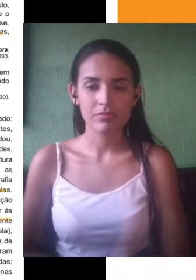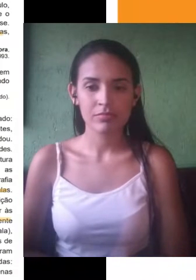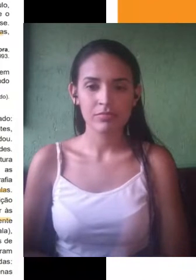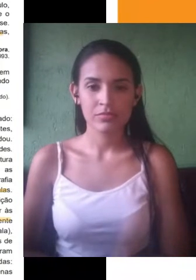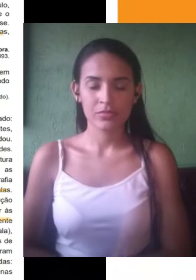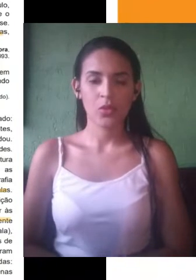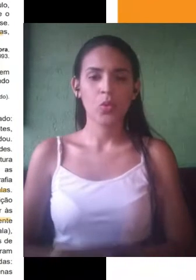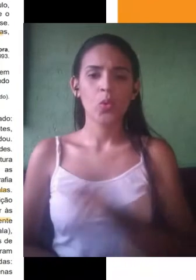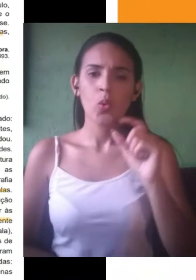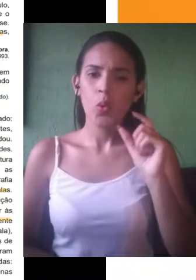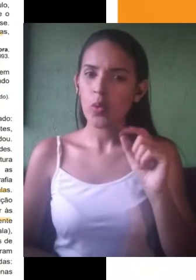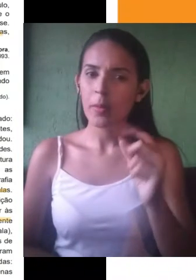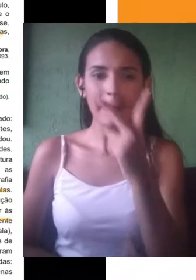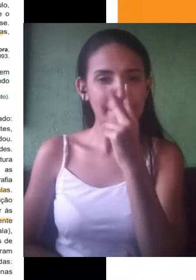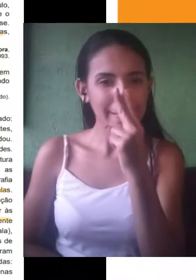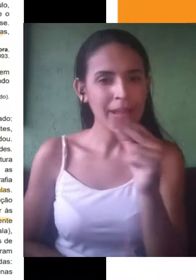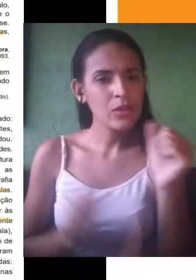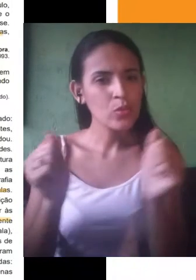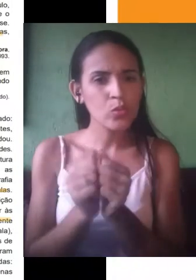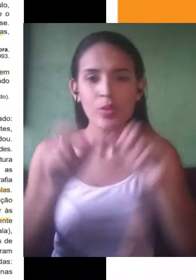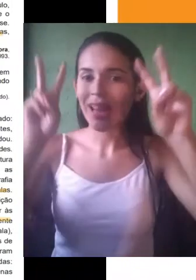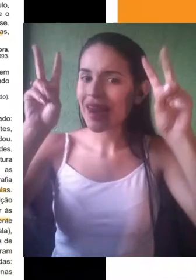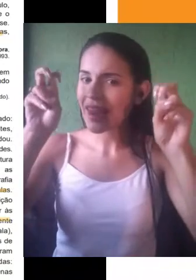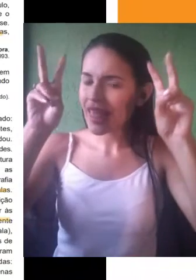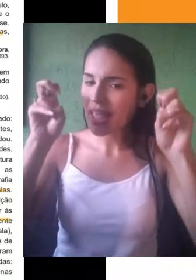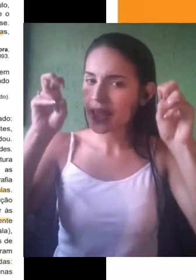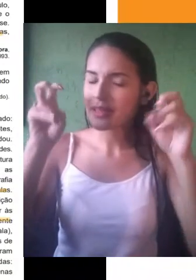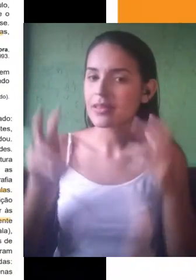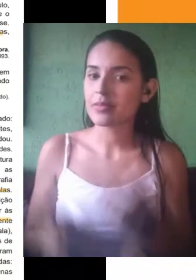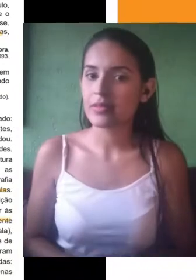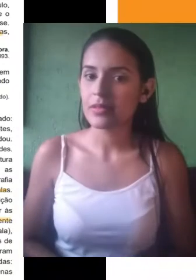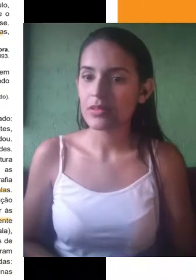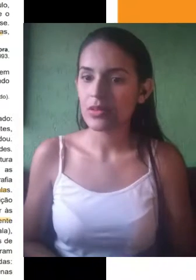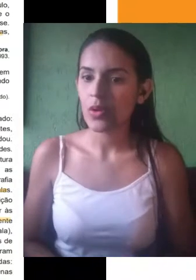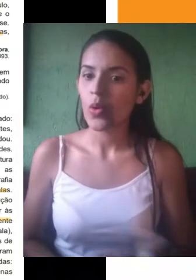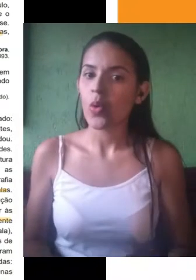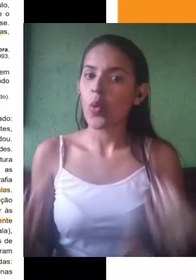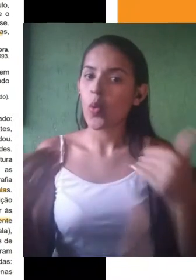proposta e já tentando pensar sobre como esses textos podem nos ajudar.